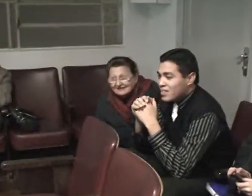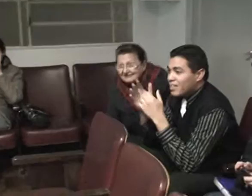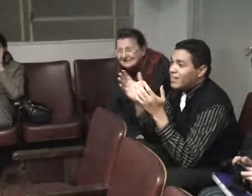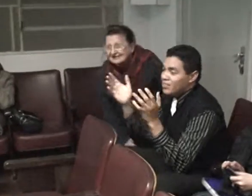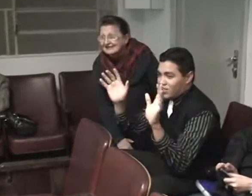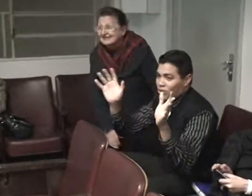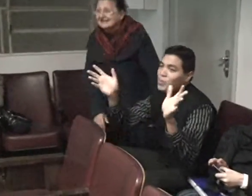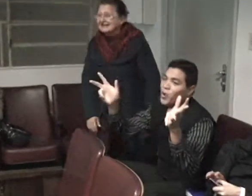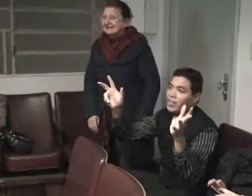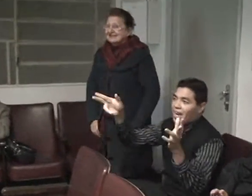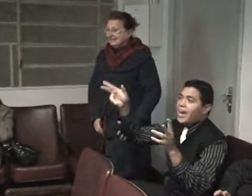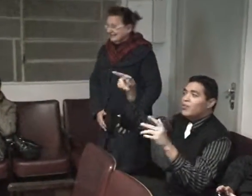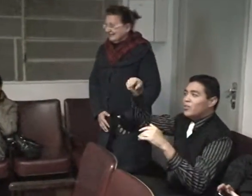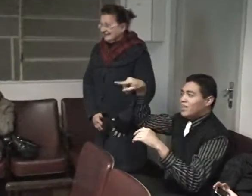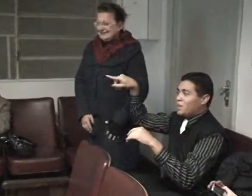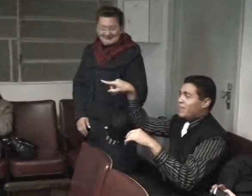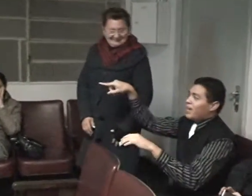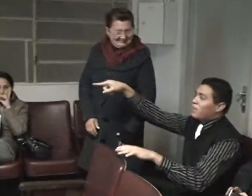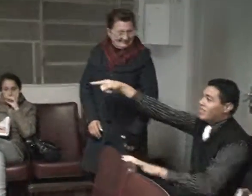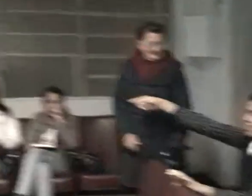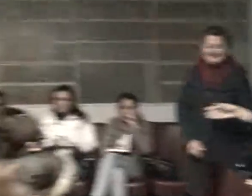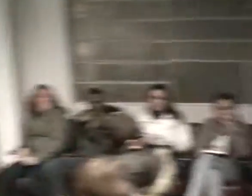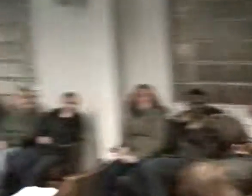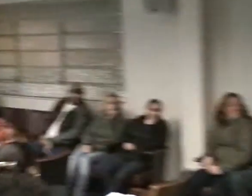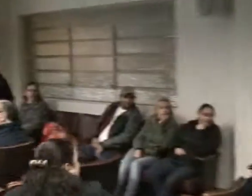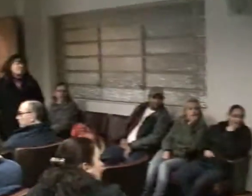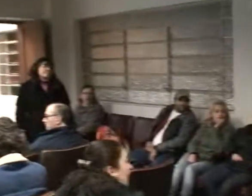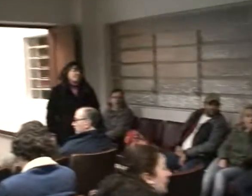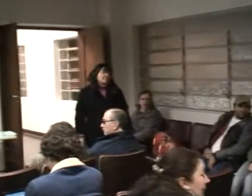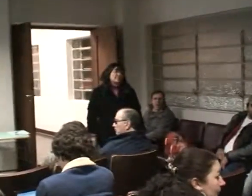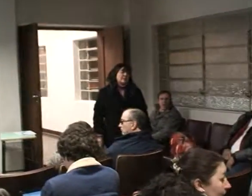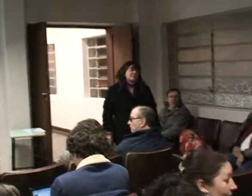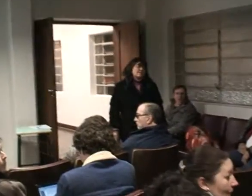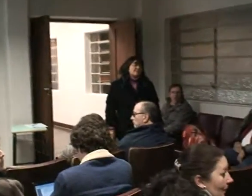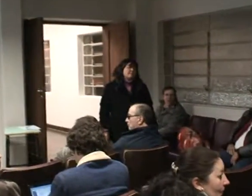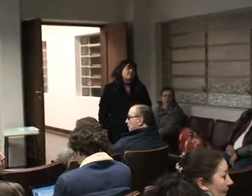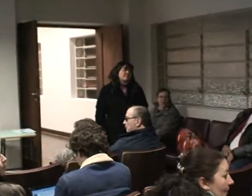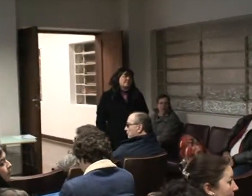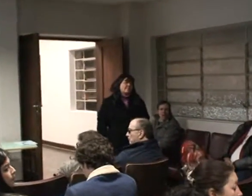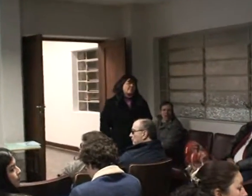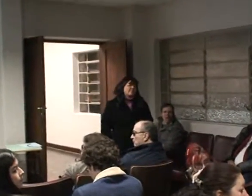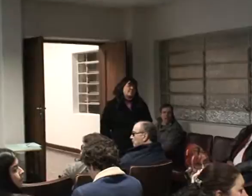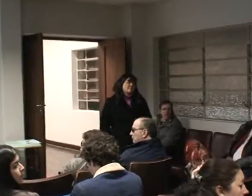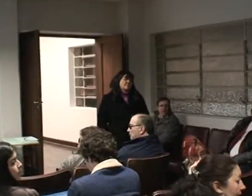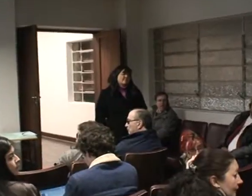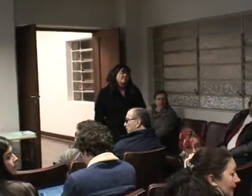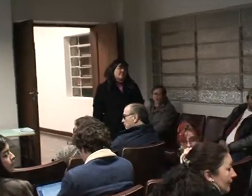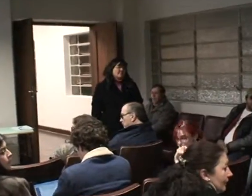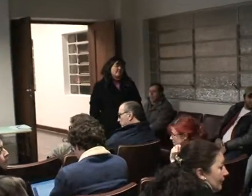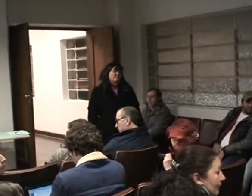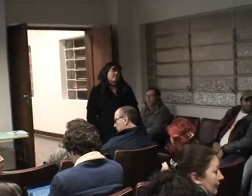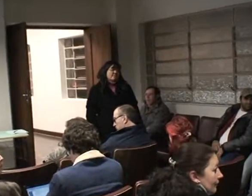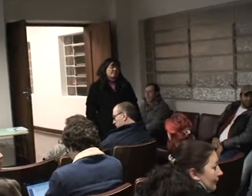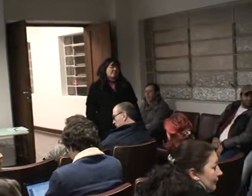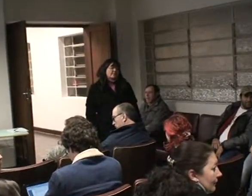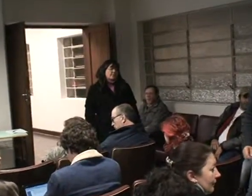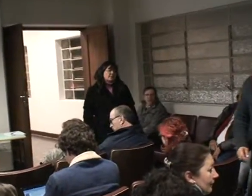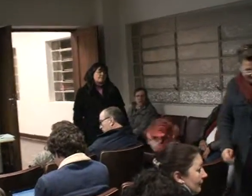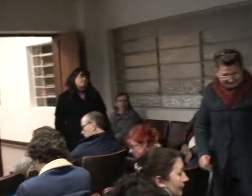Assim, desculpa cortar, eu vou interpretar, porque na realidade eles são meus colegas de turma, a gente estuda junto, e como ela falou, é um